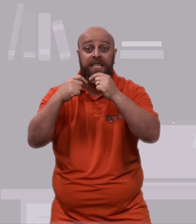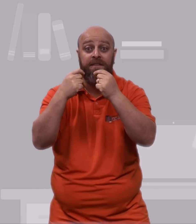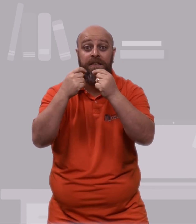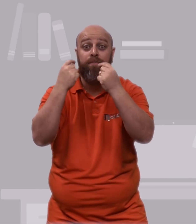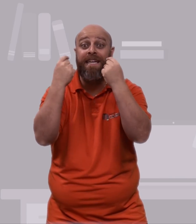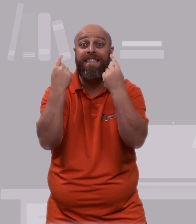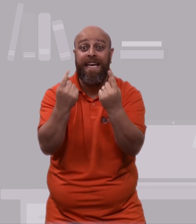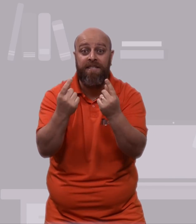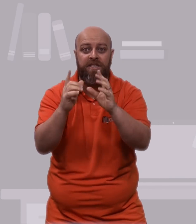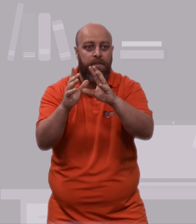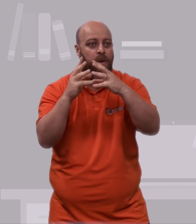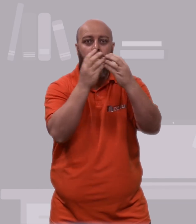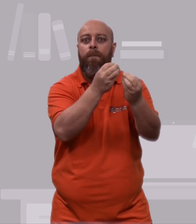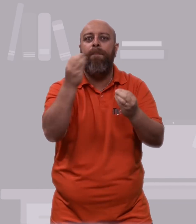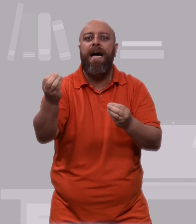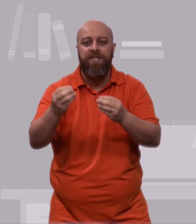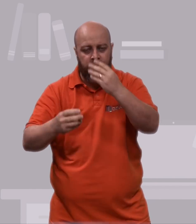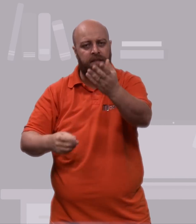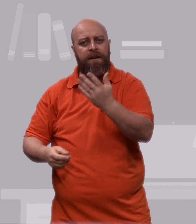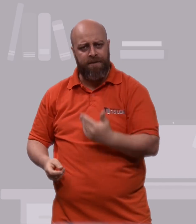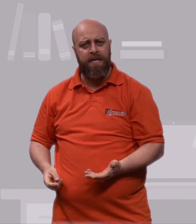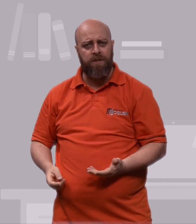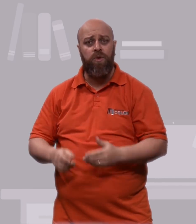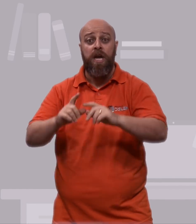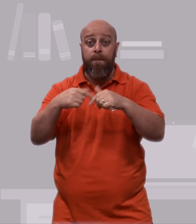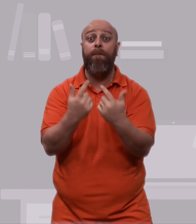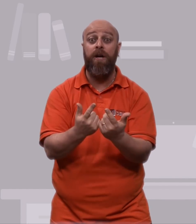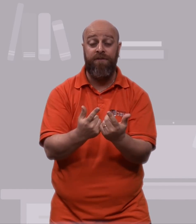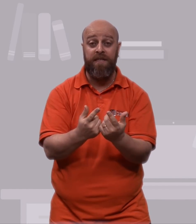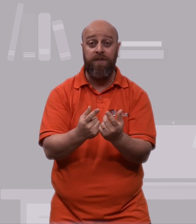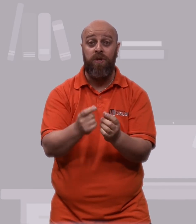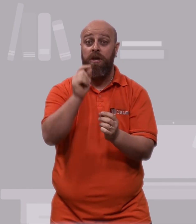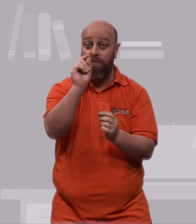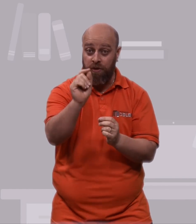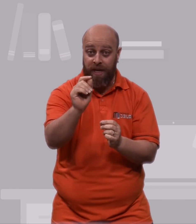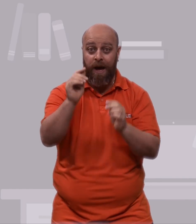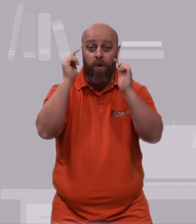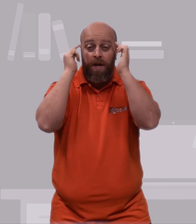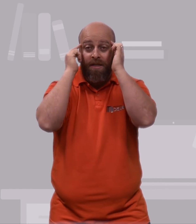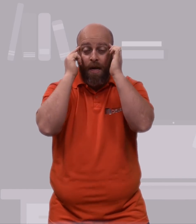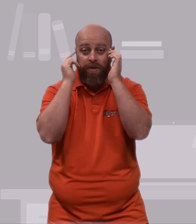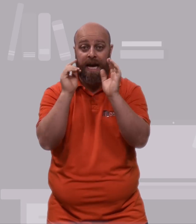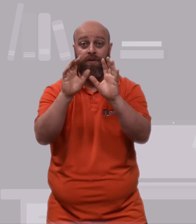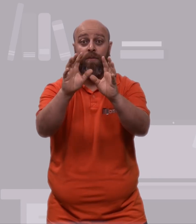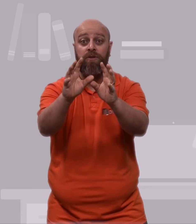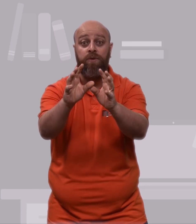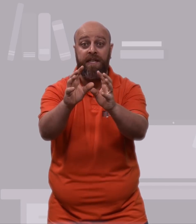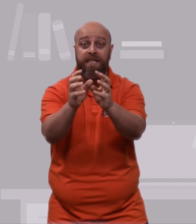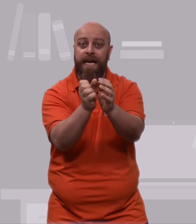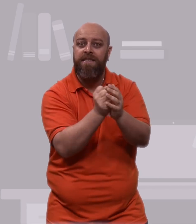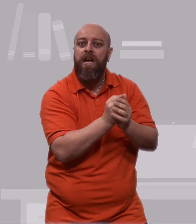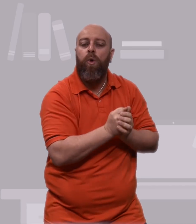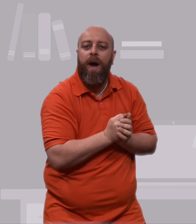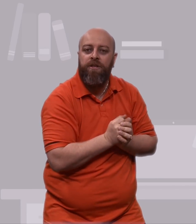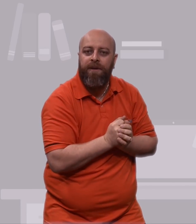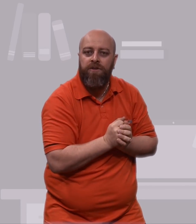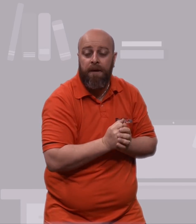a esperteza de saber qual página você deve fazer isso e pode fazer isso. De modo geral, tenha cuidado. Informações confidenciais, guarde pra você.